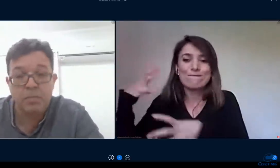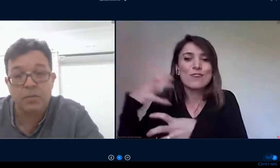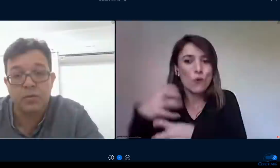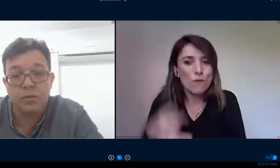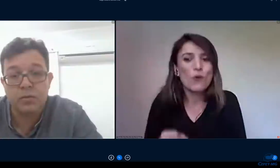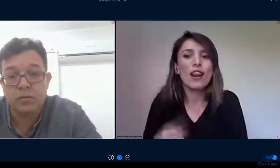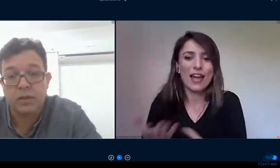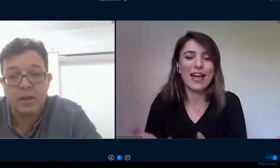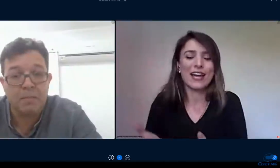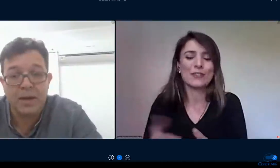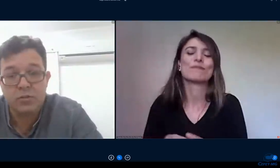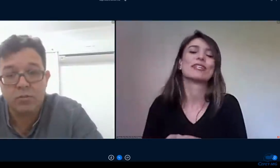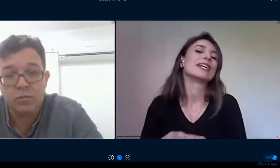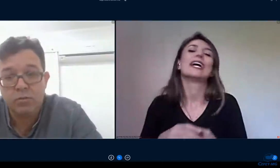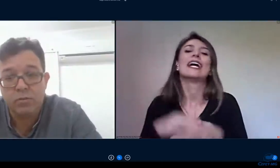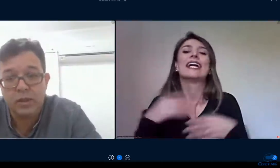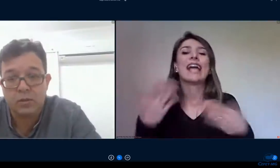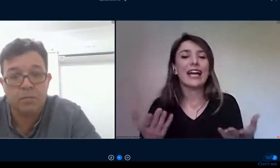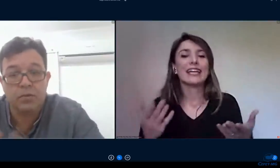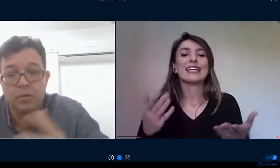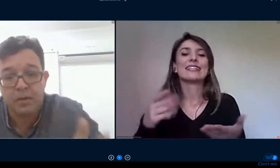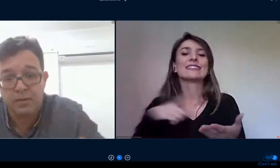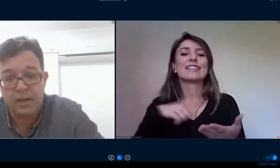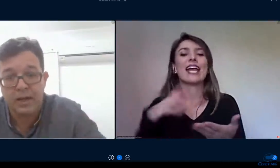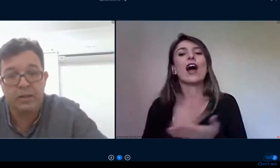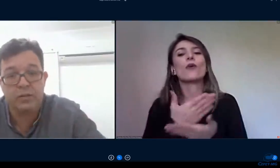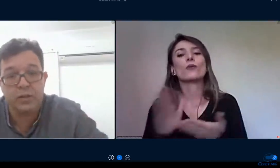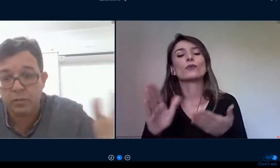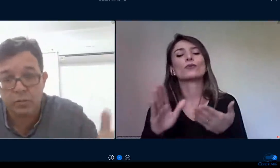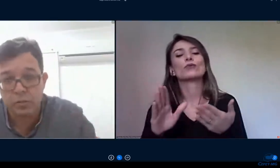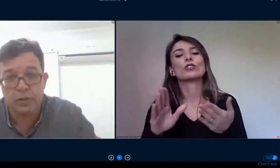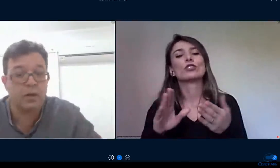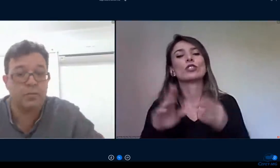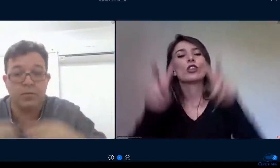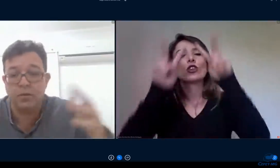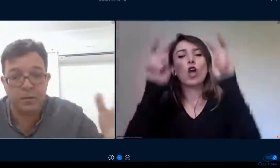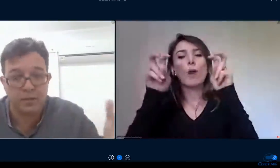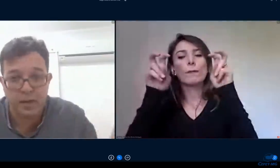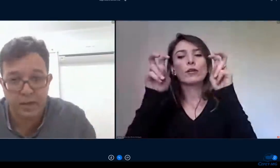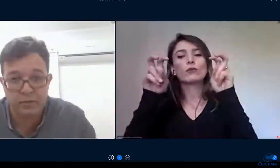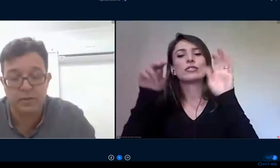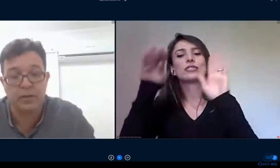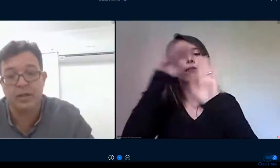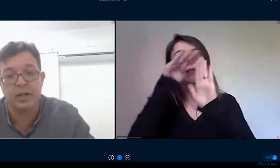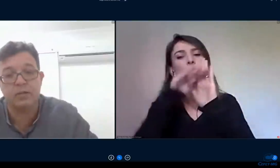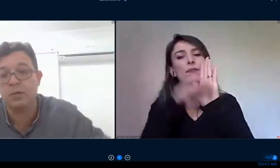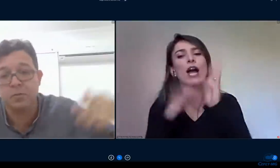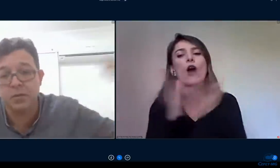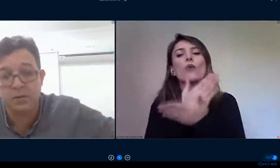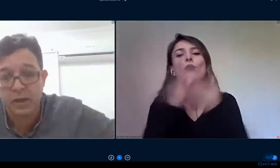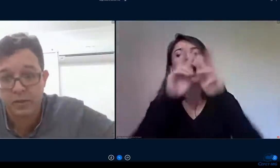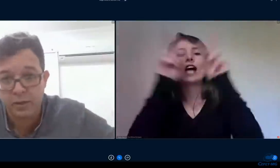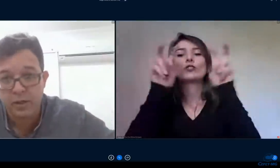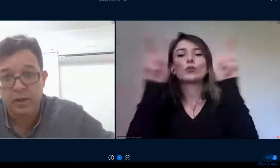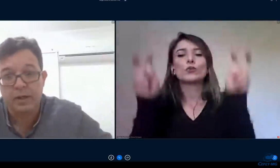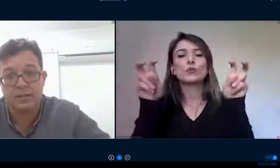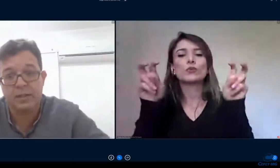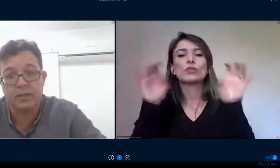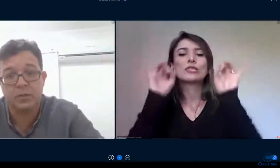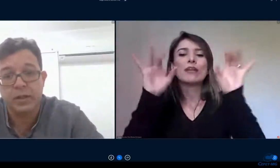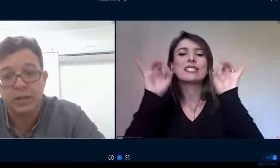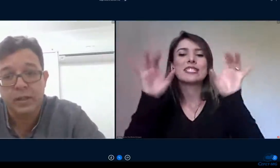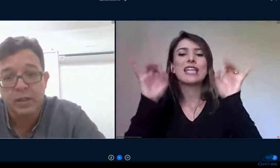tópicos temáticos tópicos especiais de agricultura tópicos especiais de veterinária tópicos especiais de